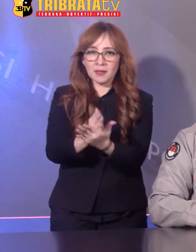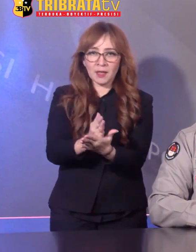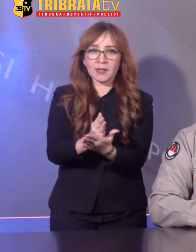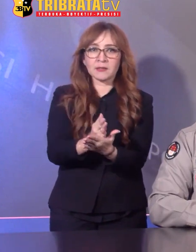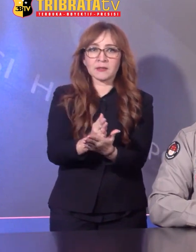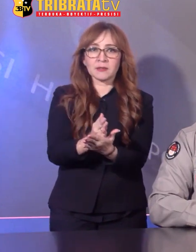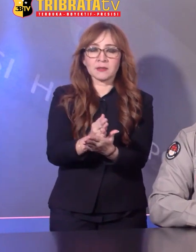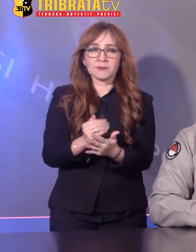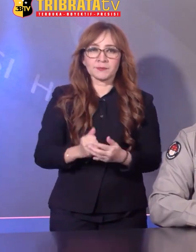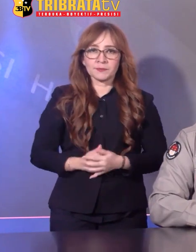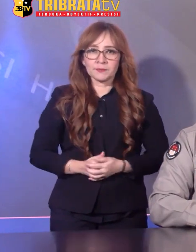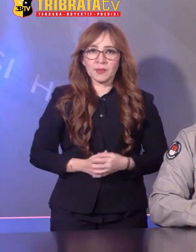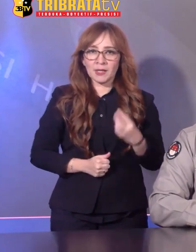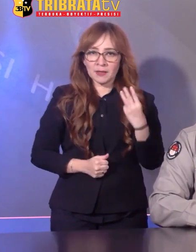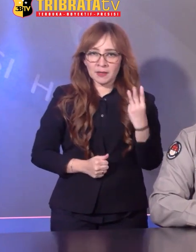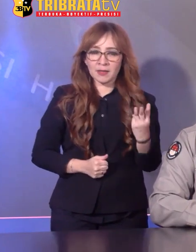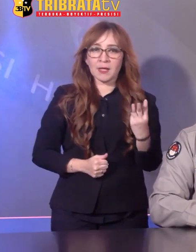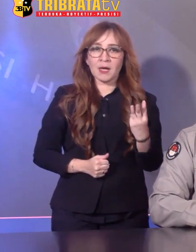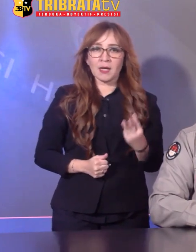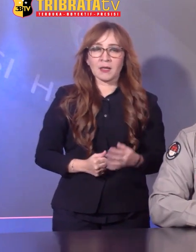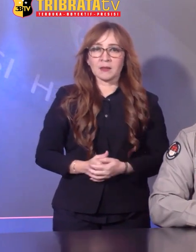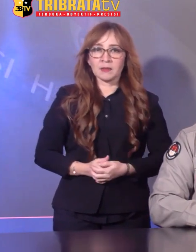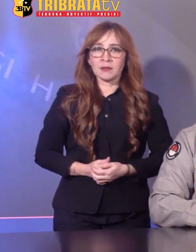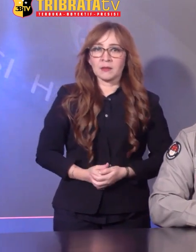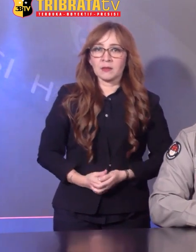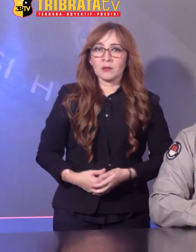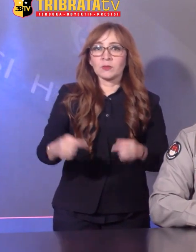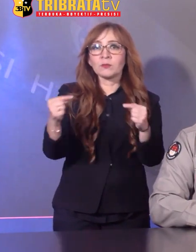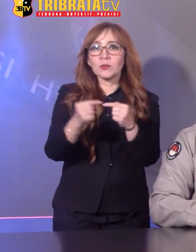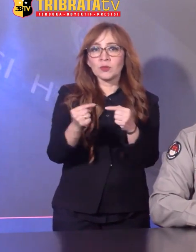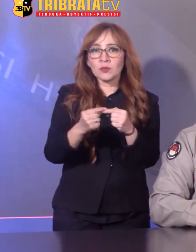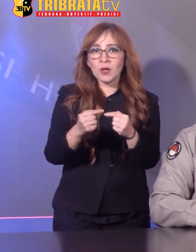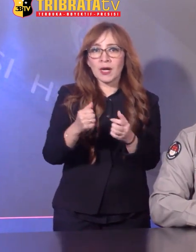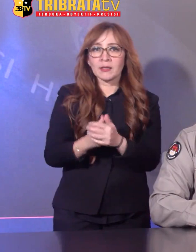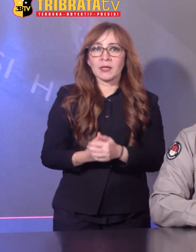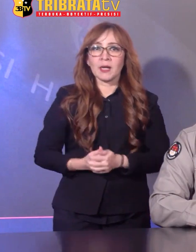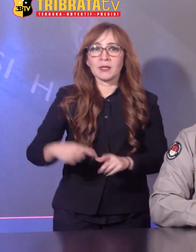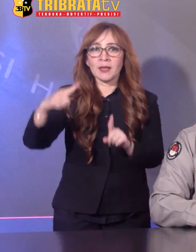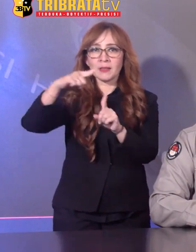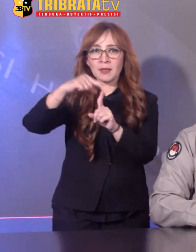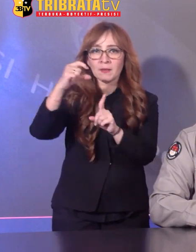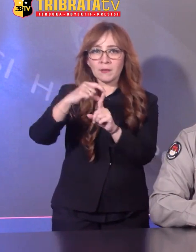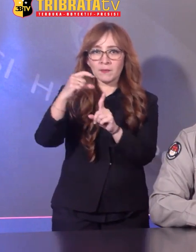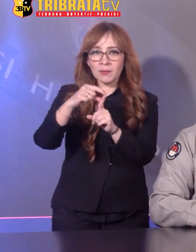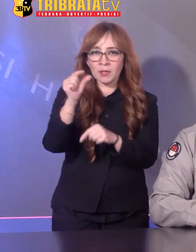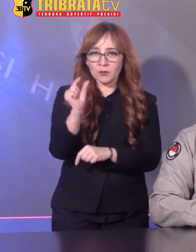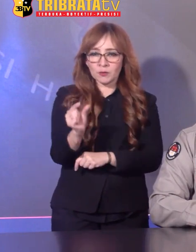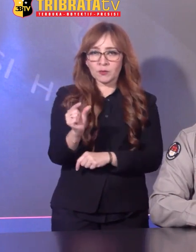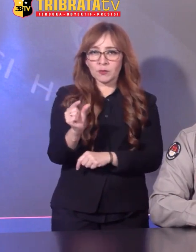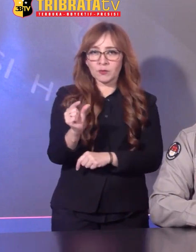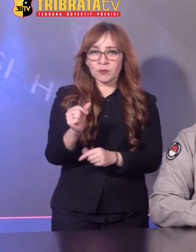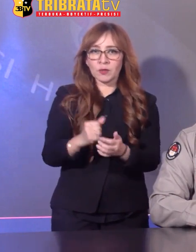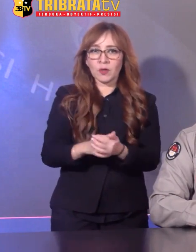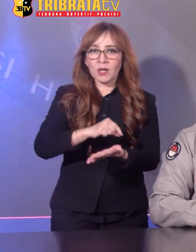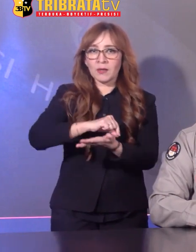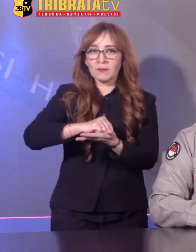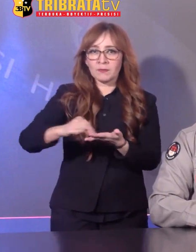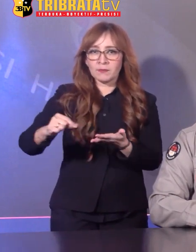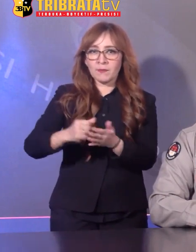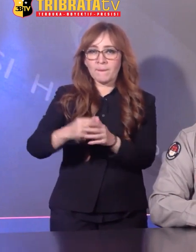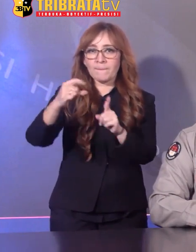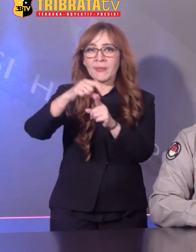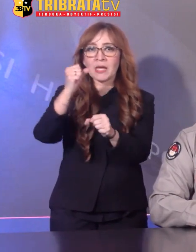Yang ketiga Update terkait tindak pidana pencucian uang Atau TPPO oleh Saudara PG